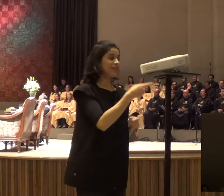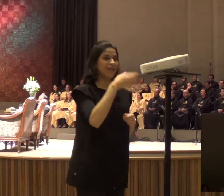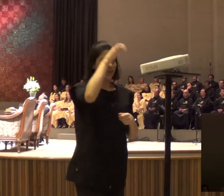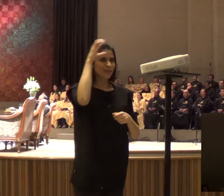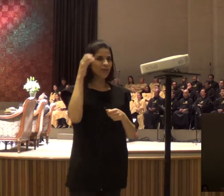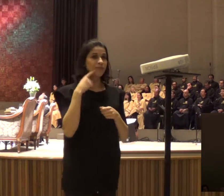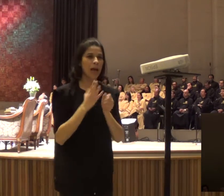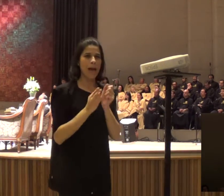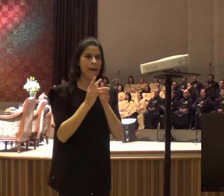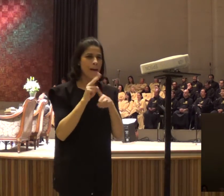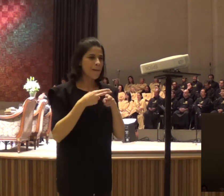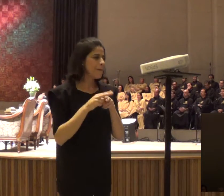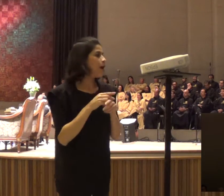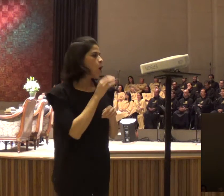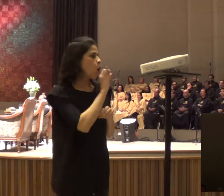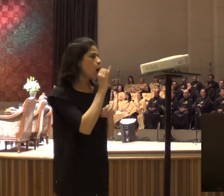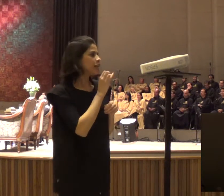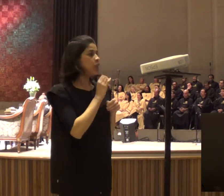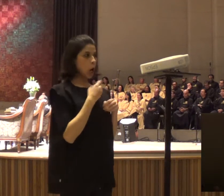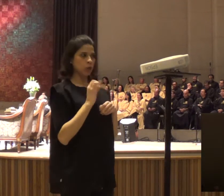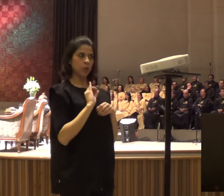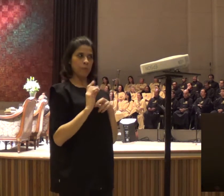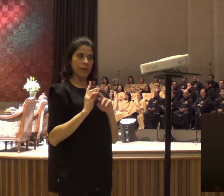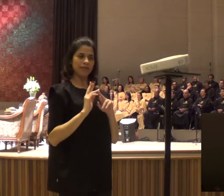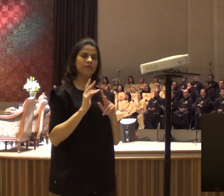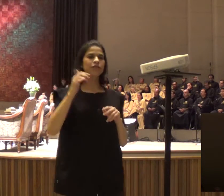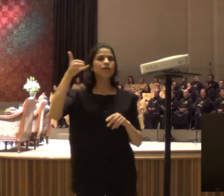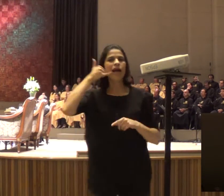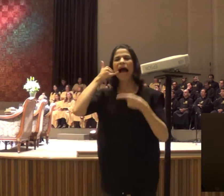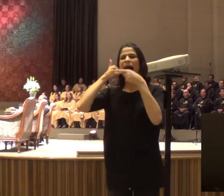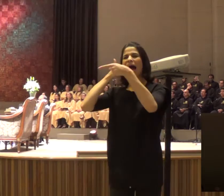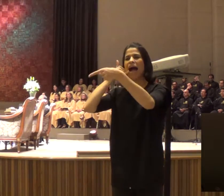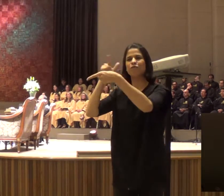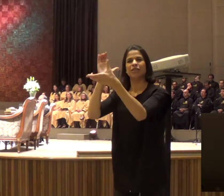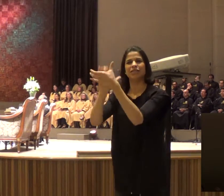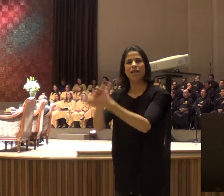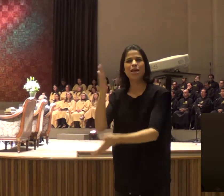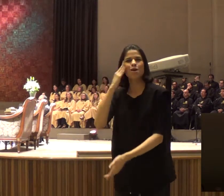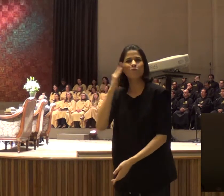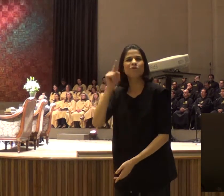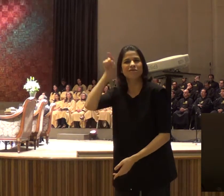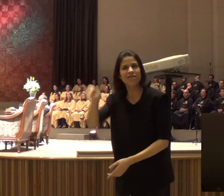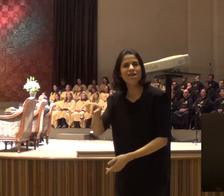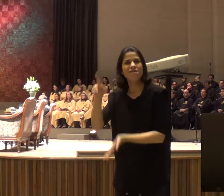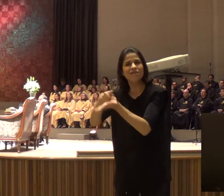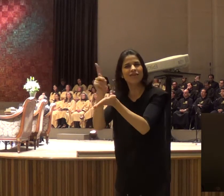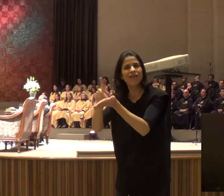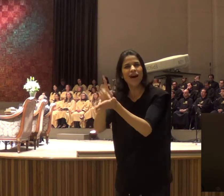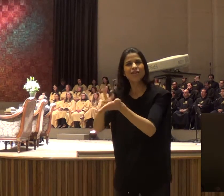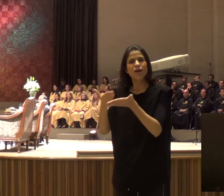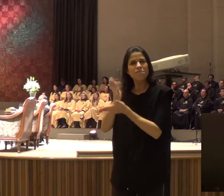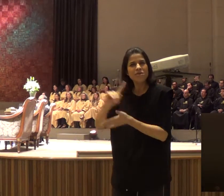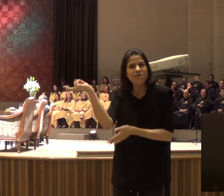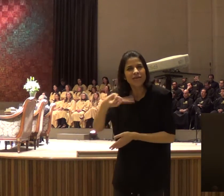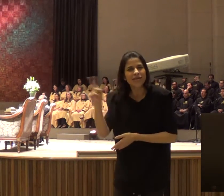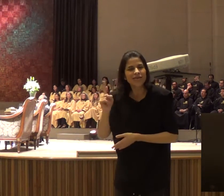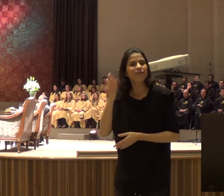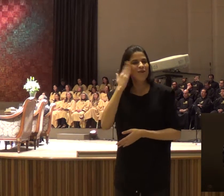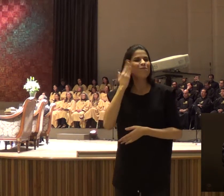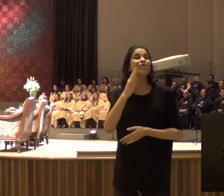isso mulher, está pensando que vai me enrolar? Eu conheço a tua voz, e assim é na nossa intimidade com Deus, quanto mais intimidade a